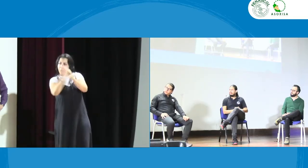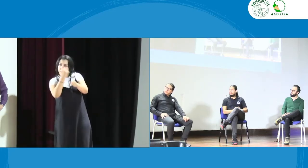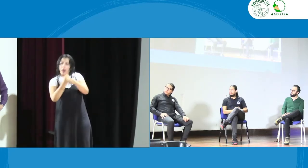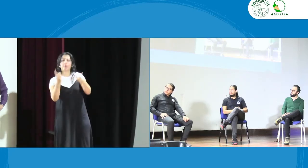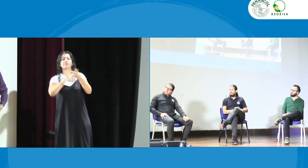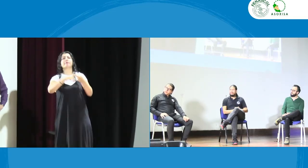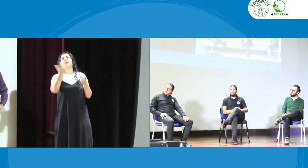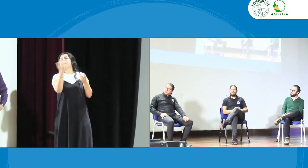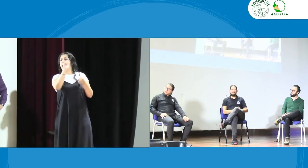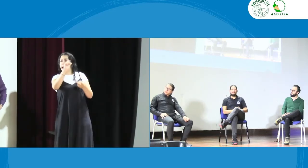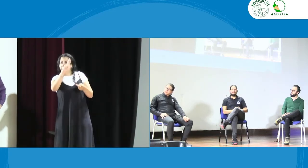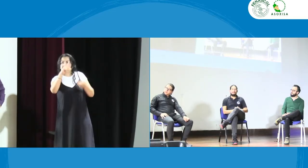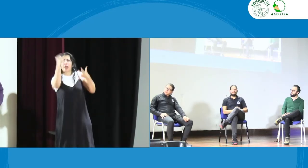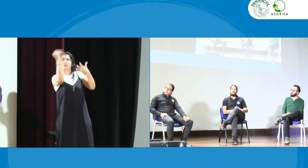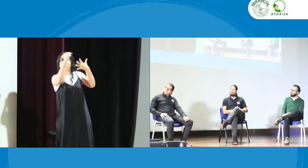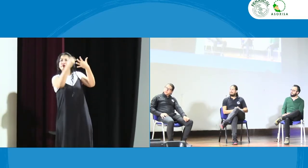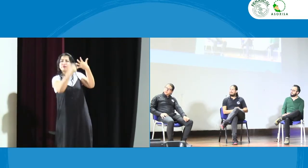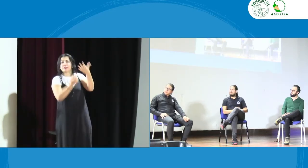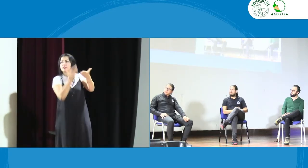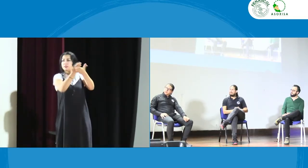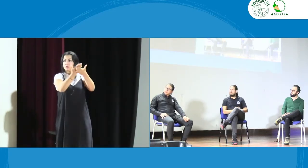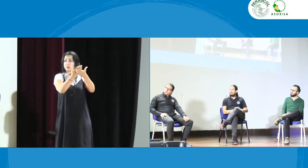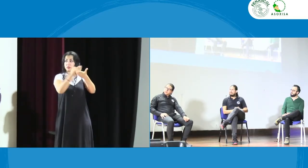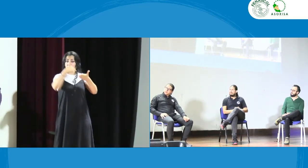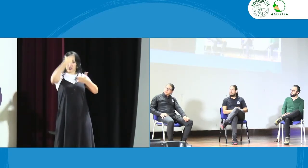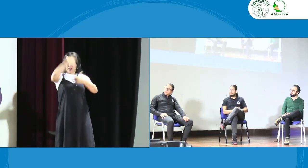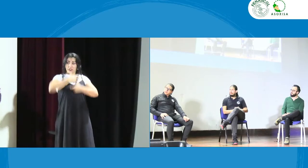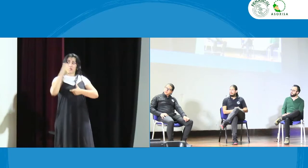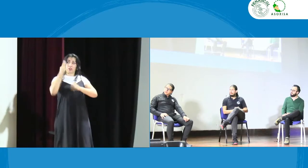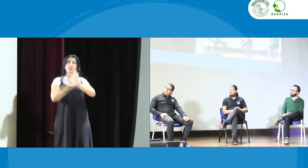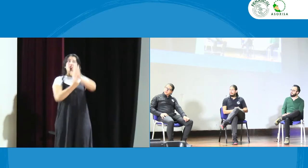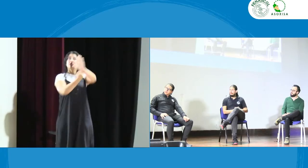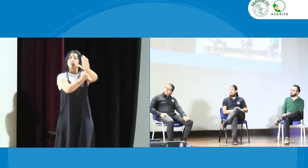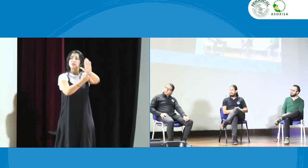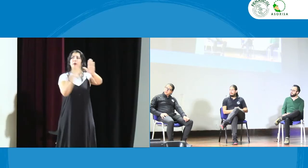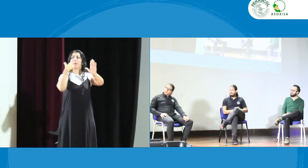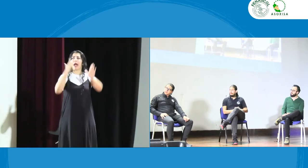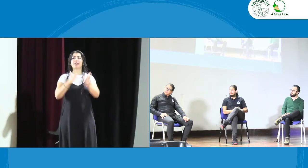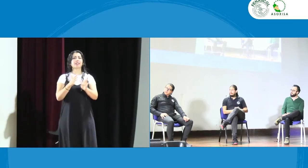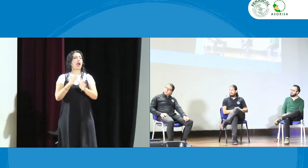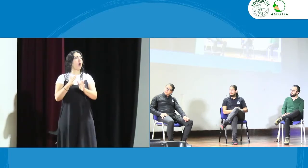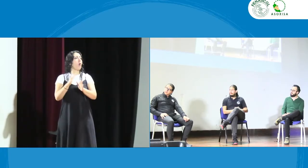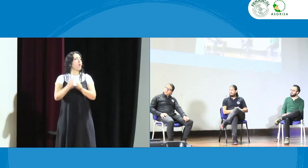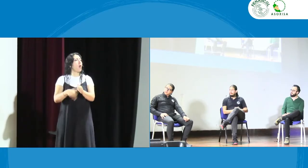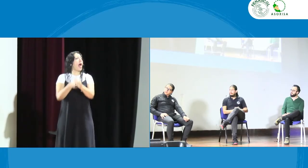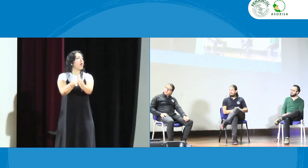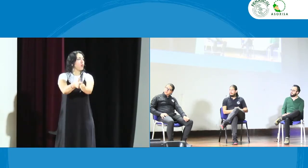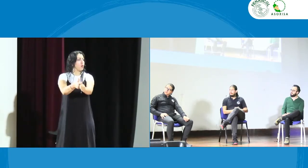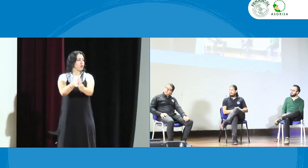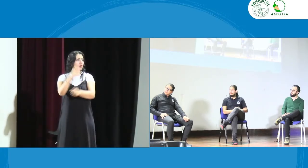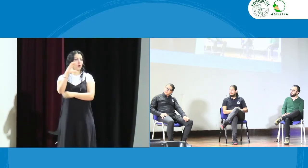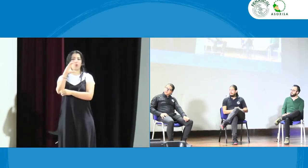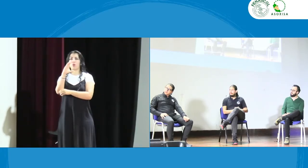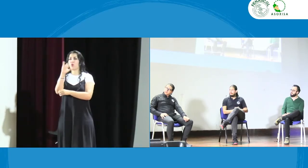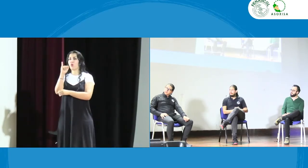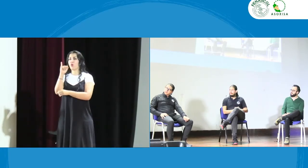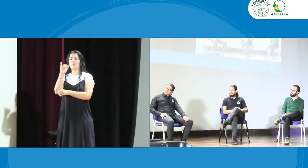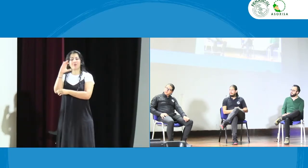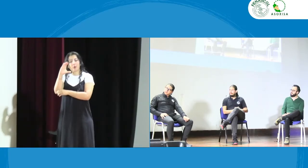también con respecto al tema de trabajo una persona oyente hizo la solicitud de esto pero yo no sé si es de